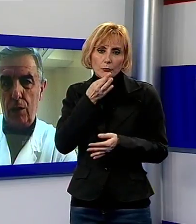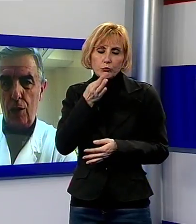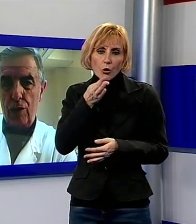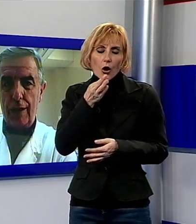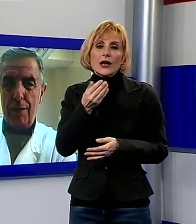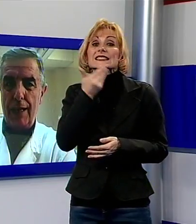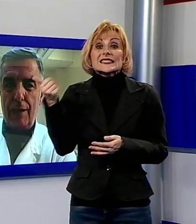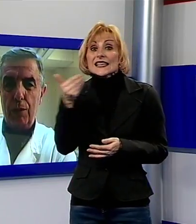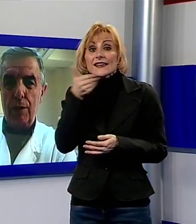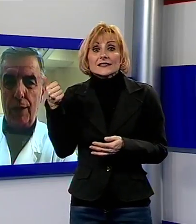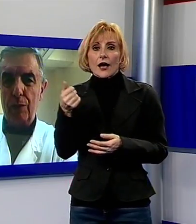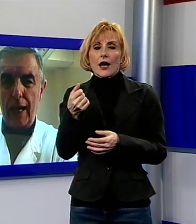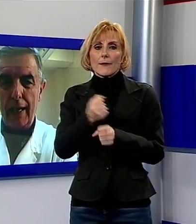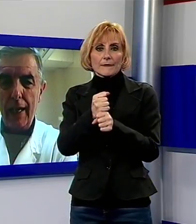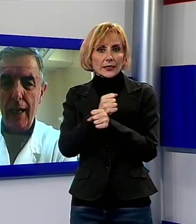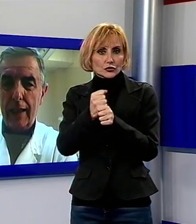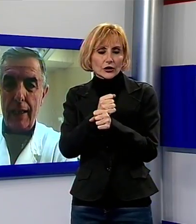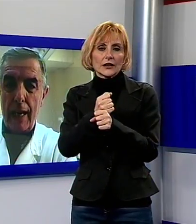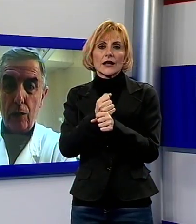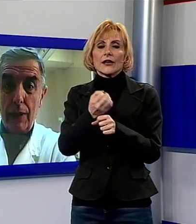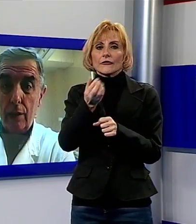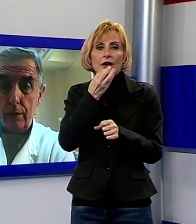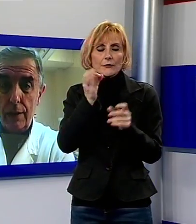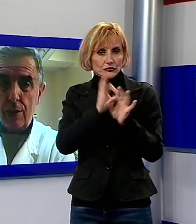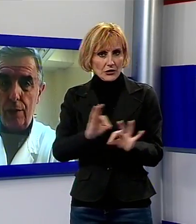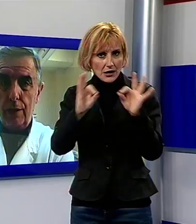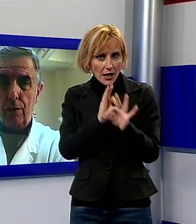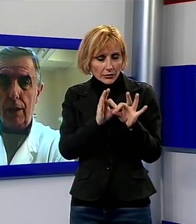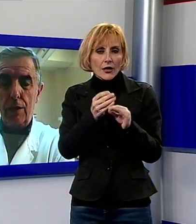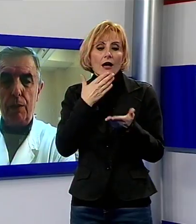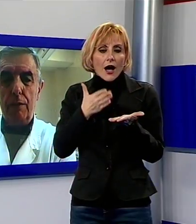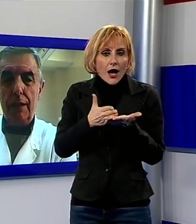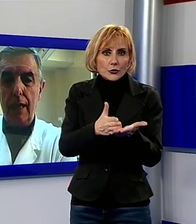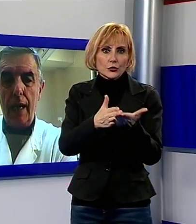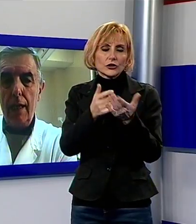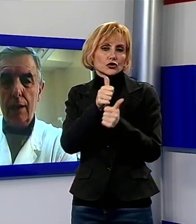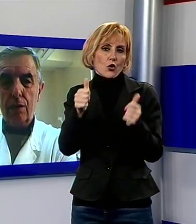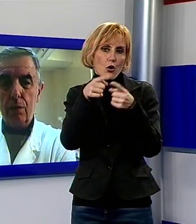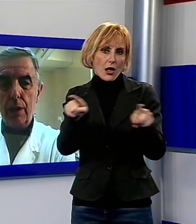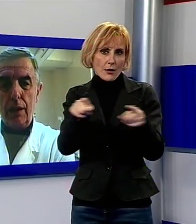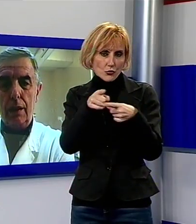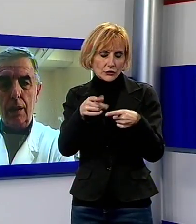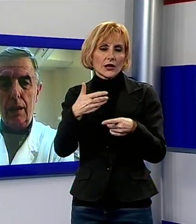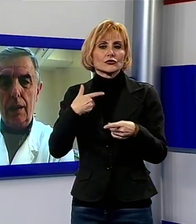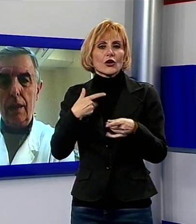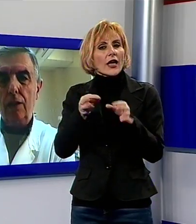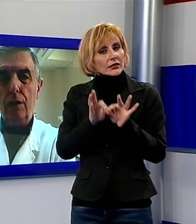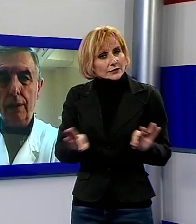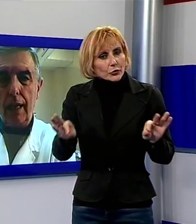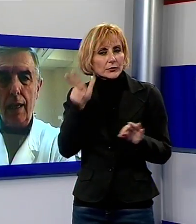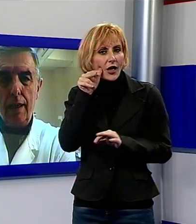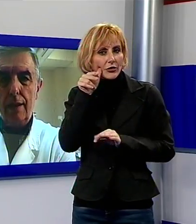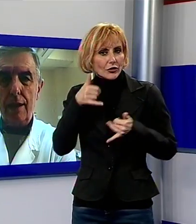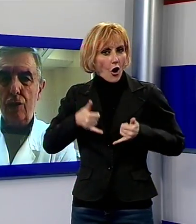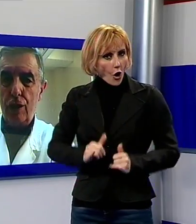farmacologica ma maniera molto naturale a creare quelle condizioni e quelle disponibilità in cui la